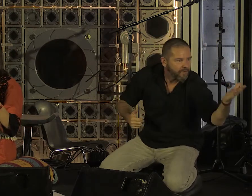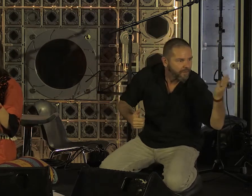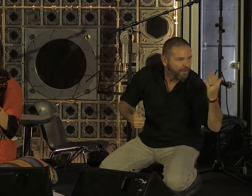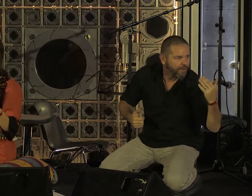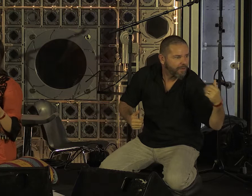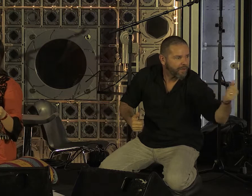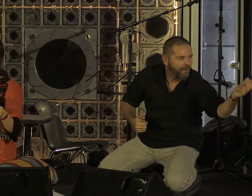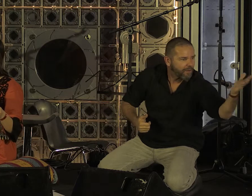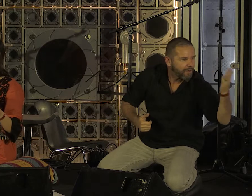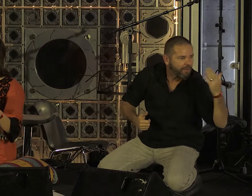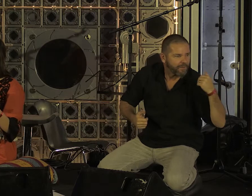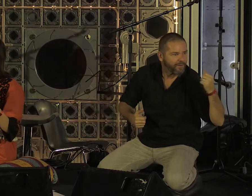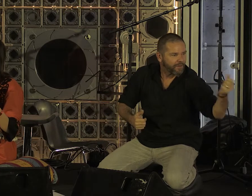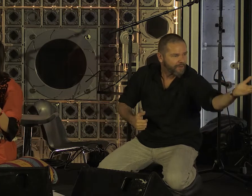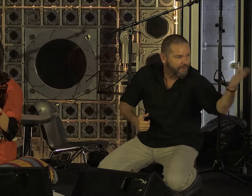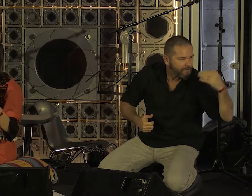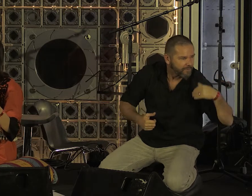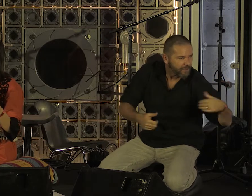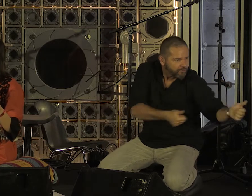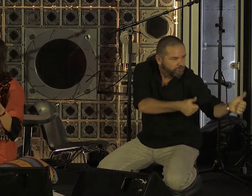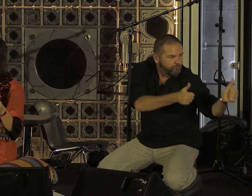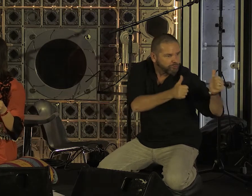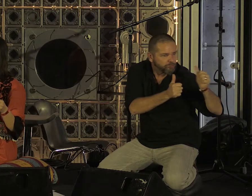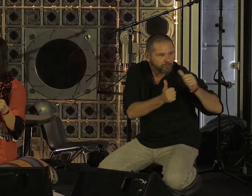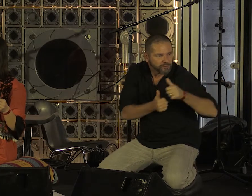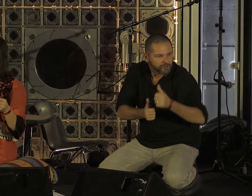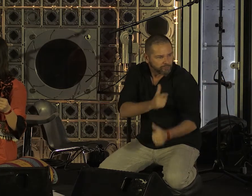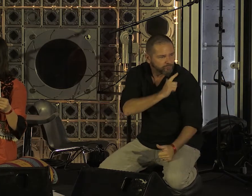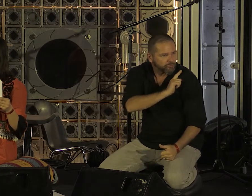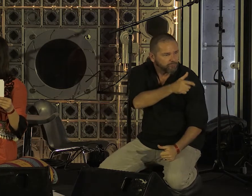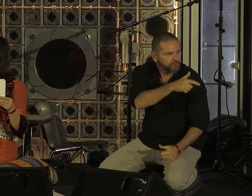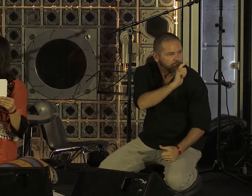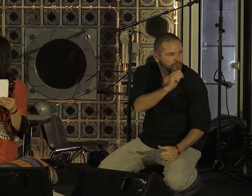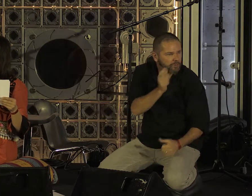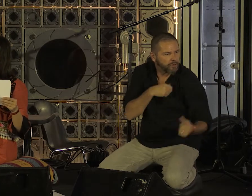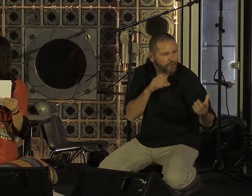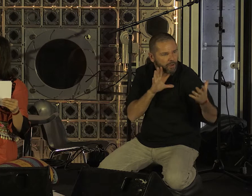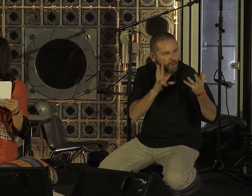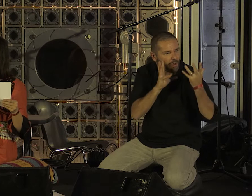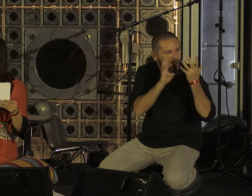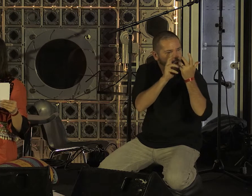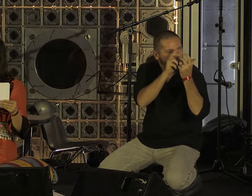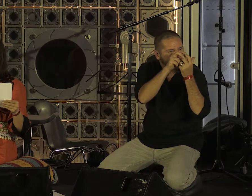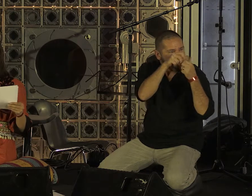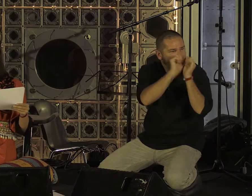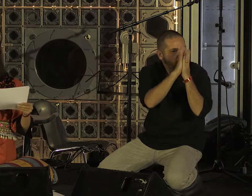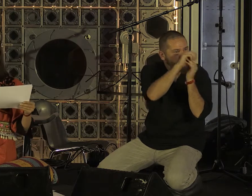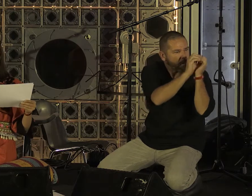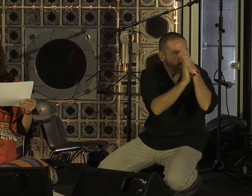Viens, mon exquise maîtresse, un printemps finira par visiter cette forêt